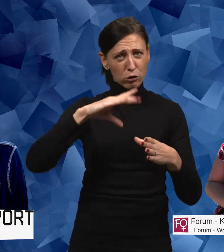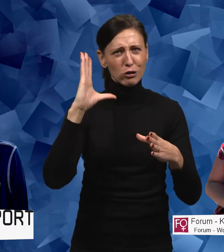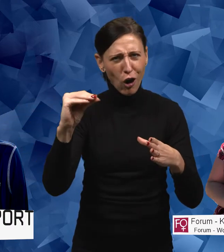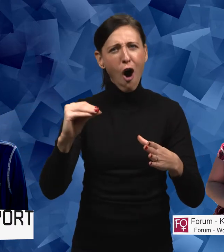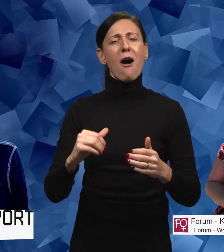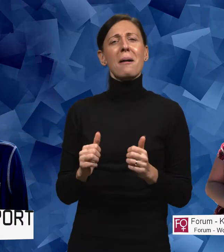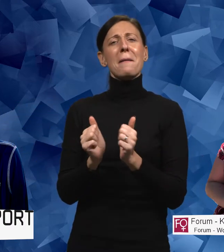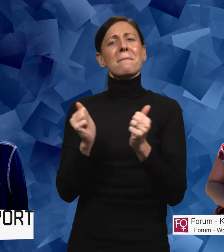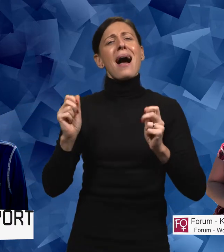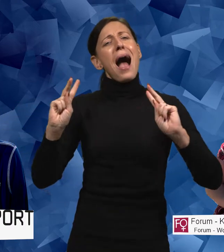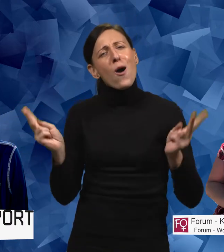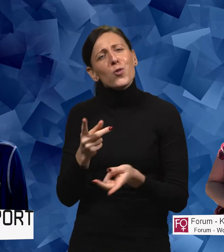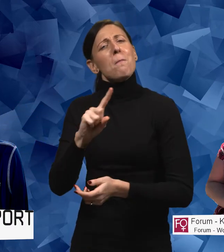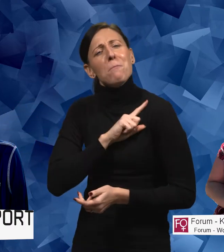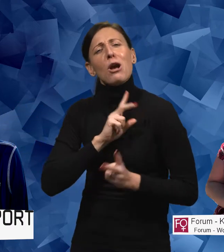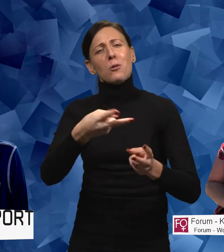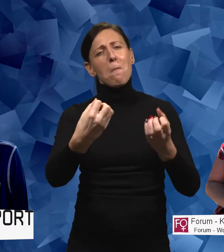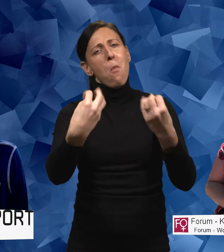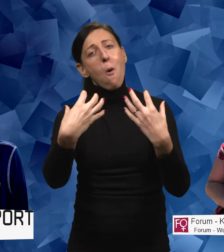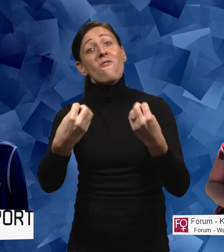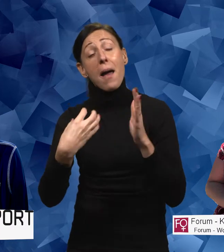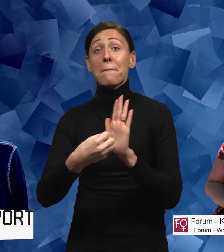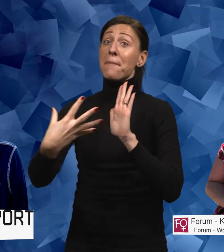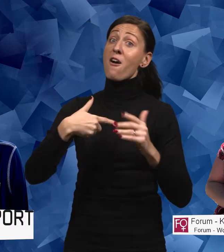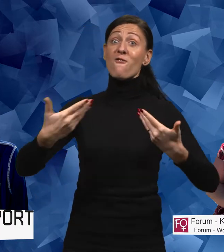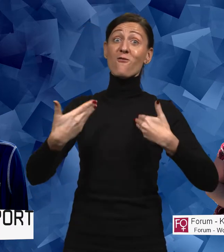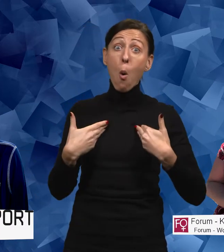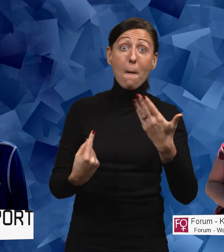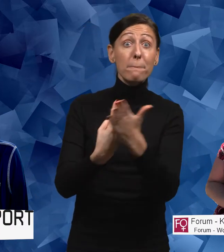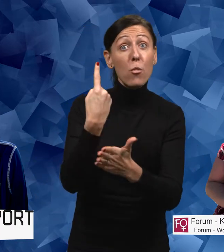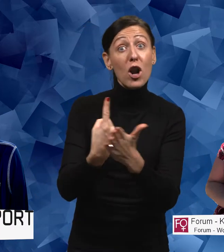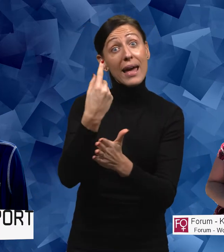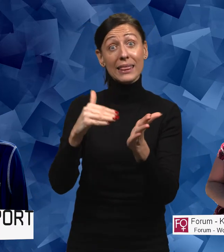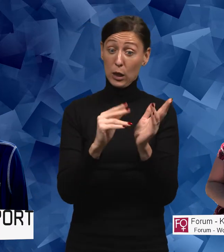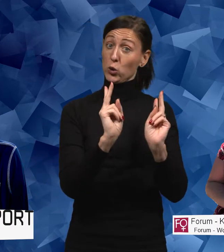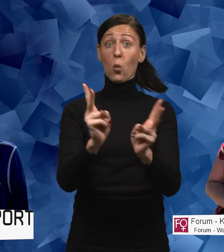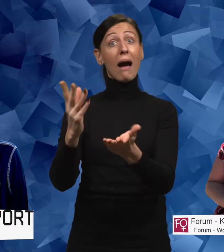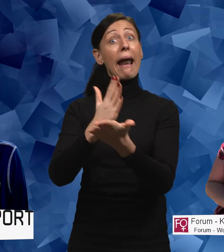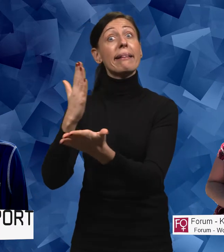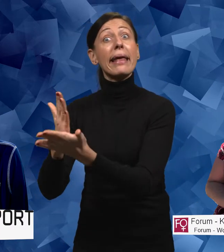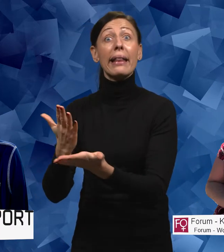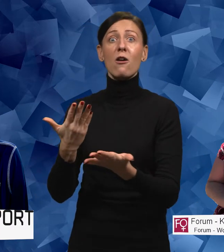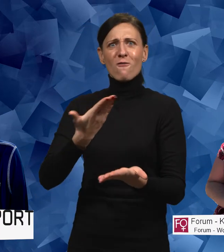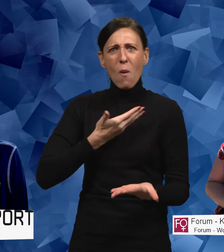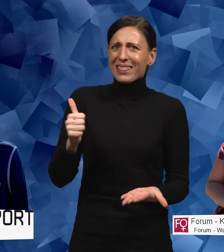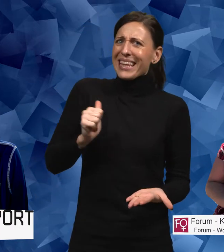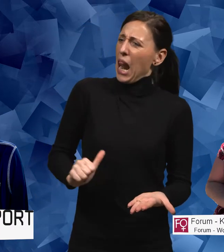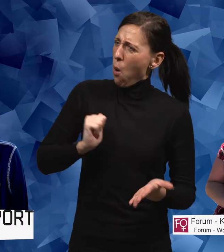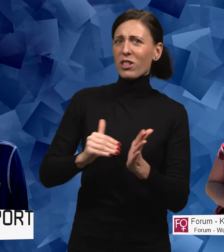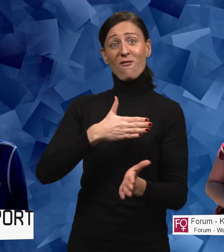är det väldigt mycket som påverkar om vi har möjligheten att tillgodogöra oss de här rättigheterna om vi får tillgång till våra rättigheter